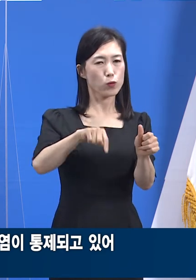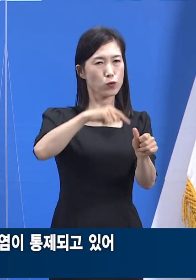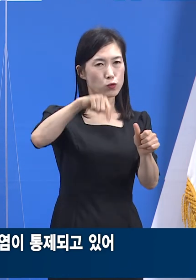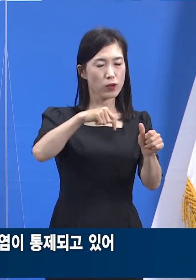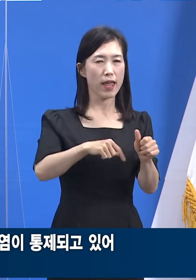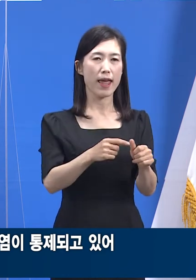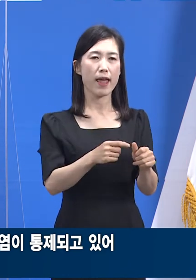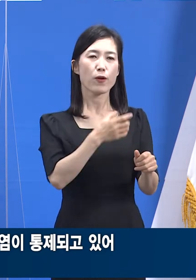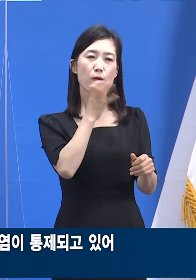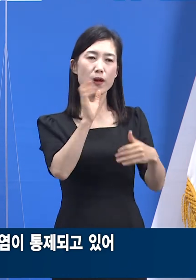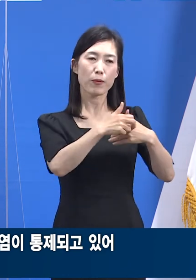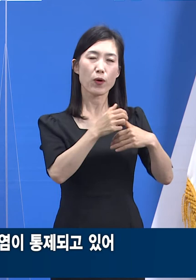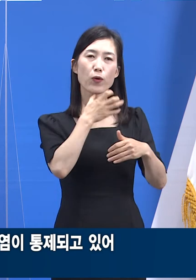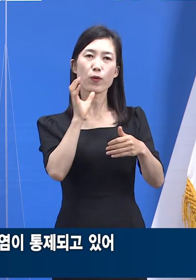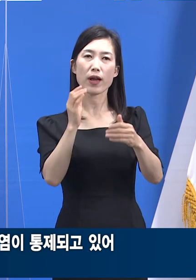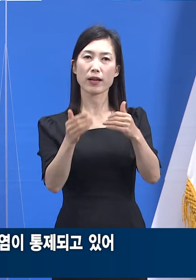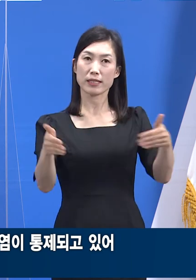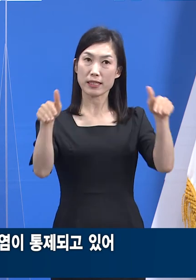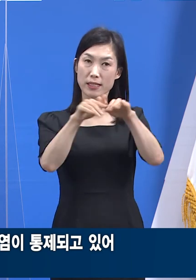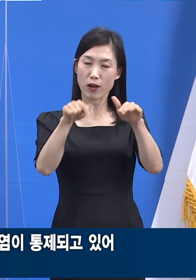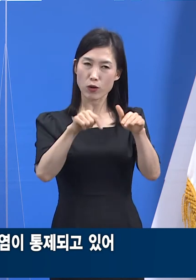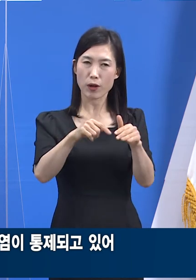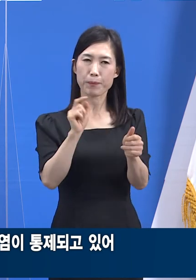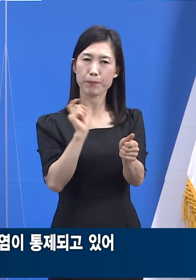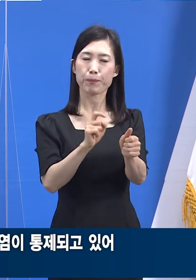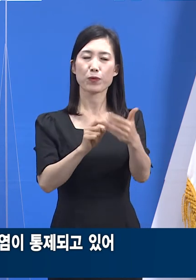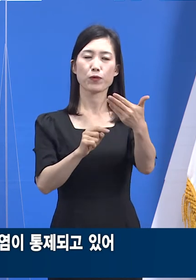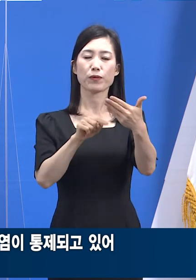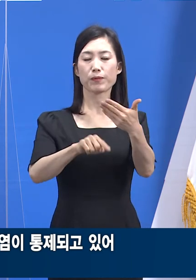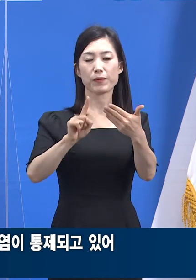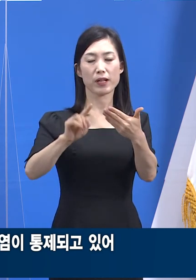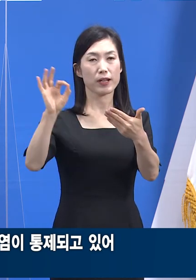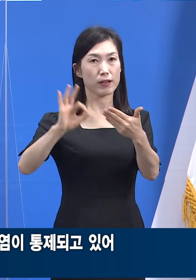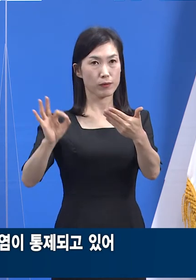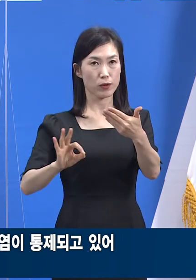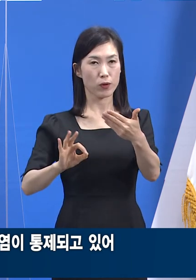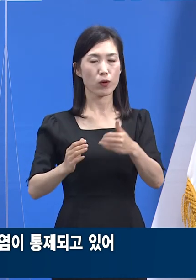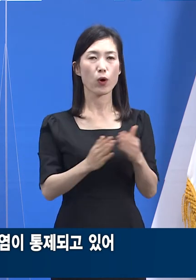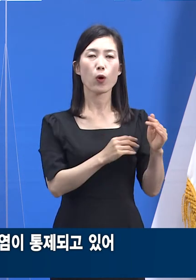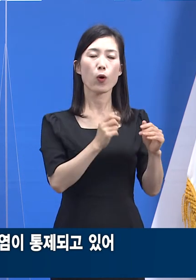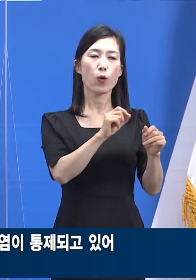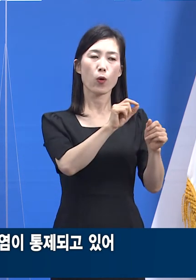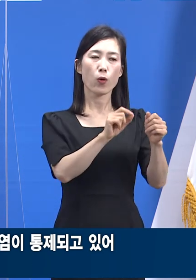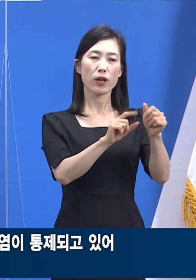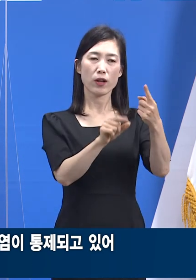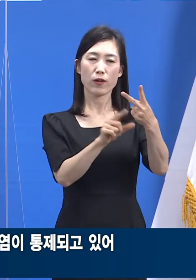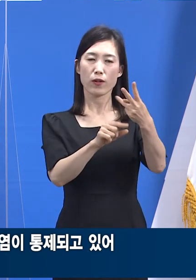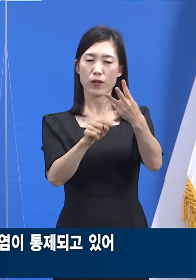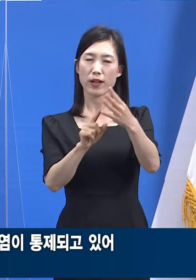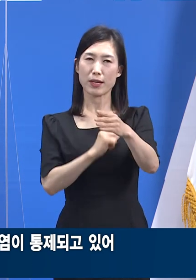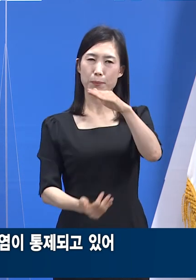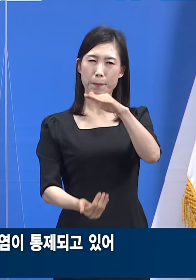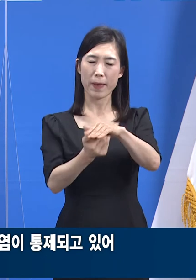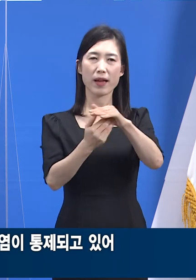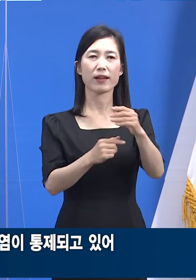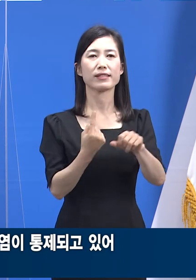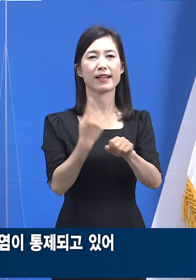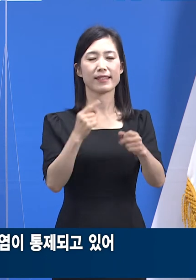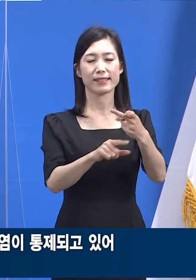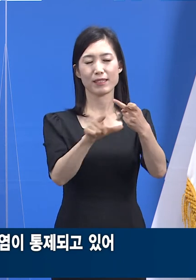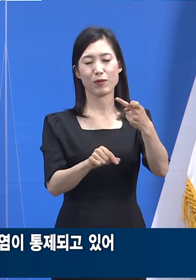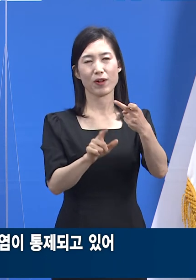취약시설 관련 확진자 비율은 9.1%였고 월별 비교시 가장 높은 수치였습니다.